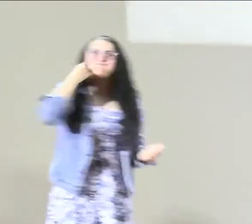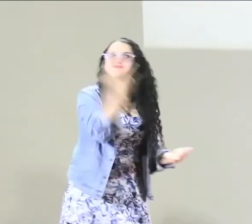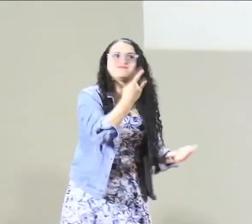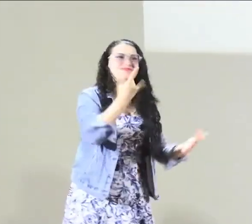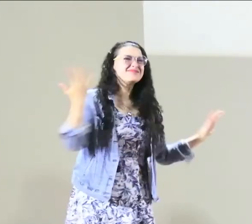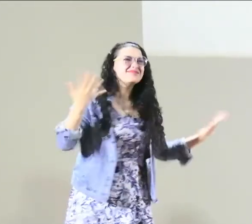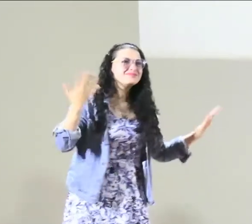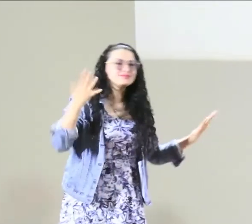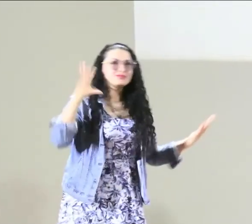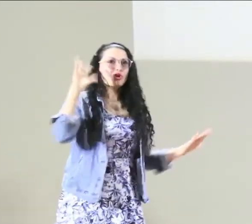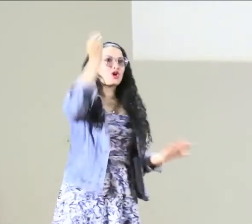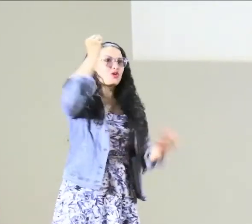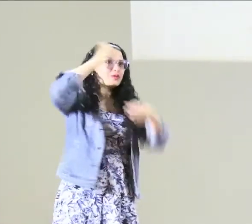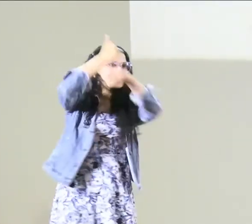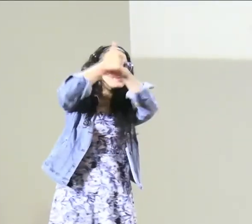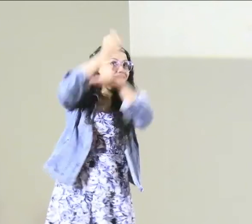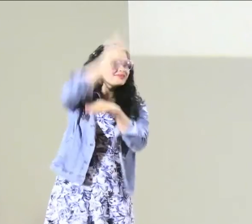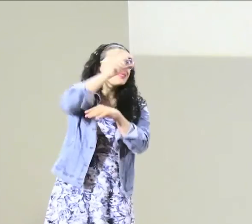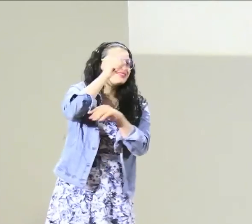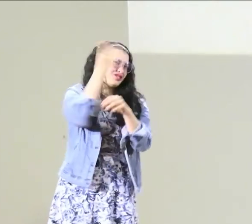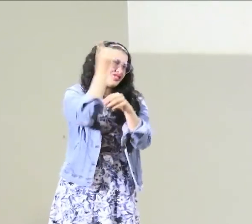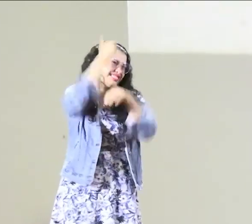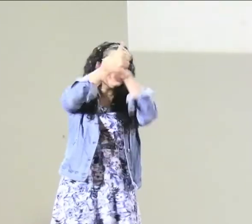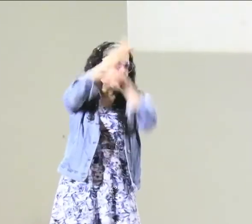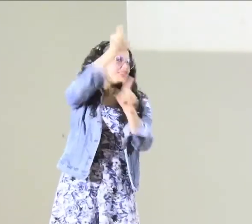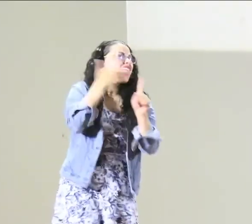Bien, entonces, este tema es muy interesante.